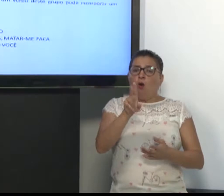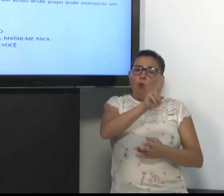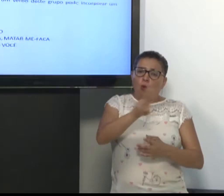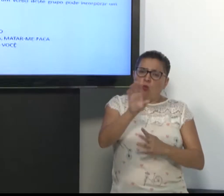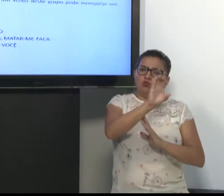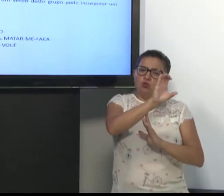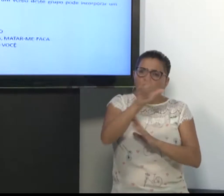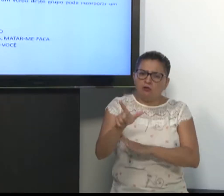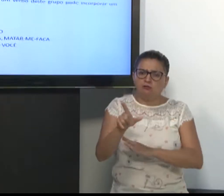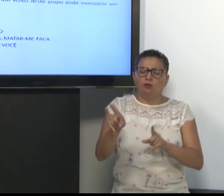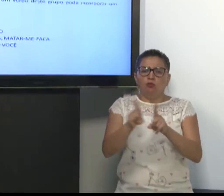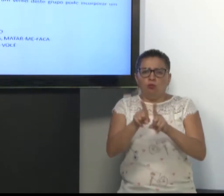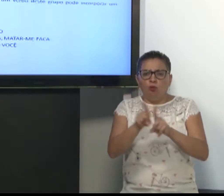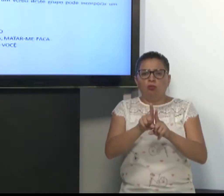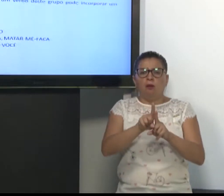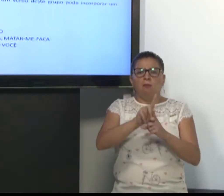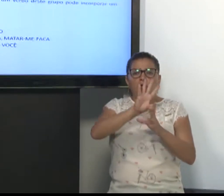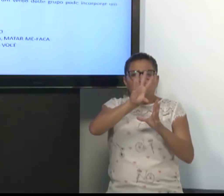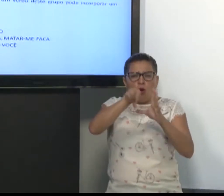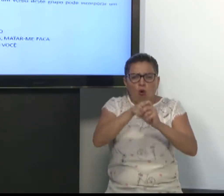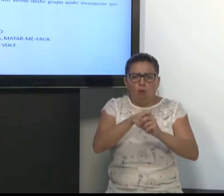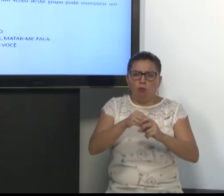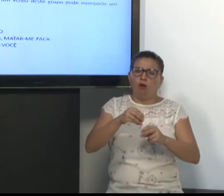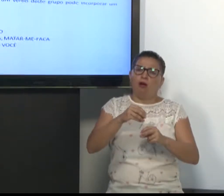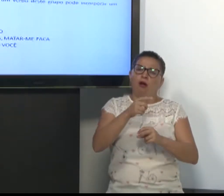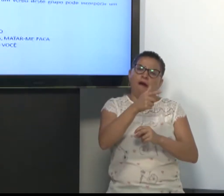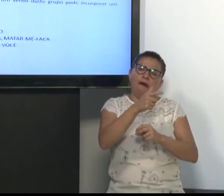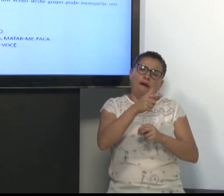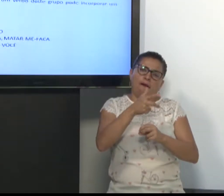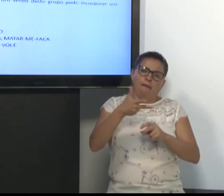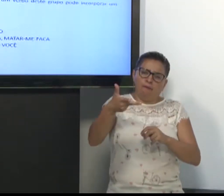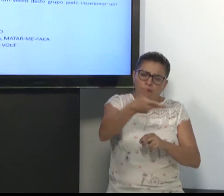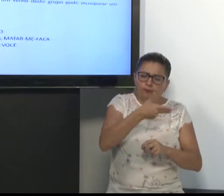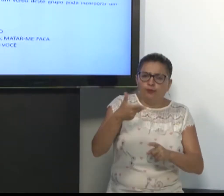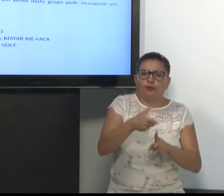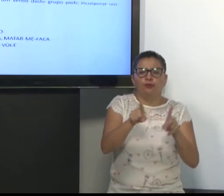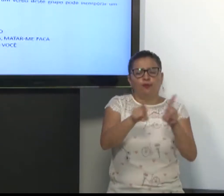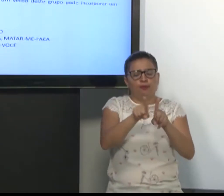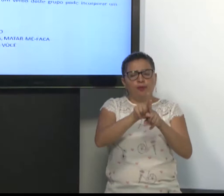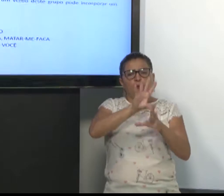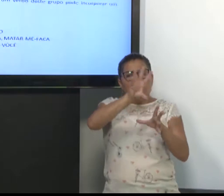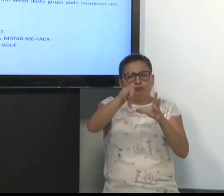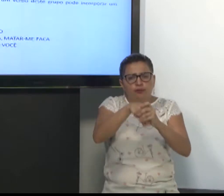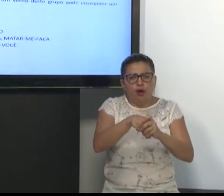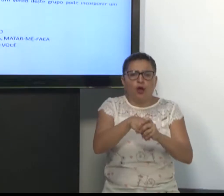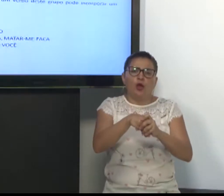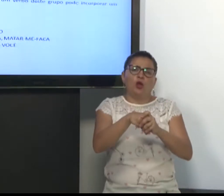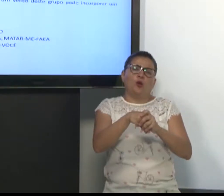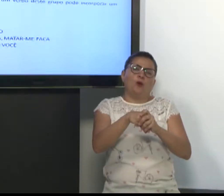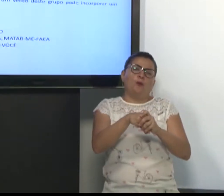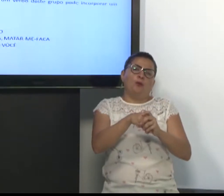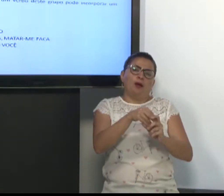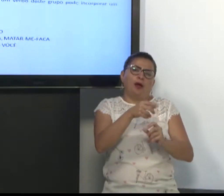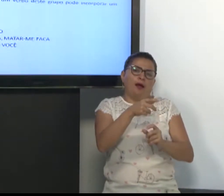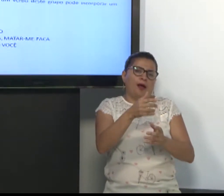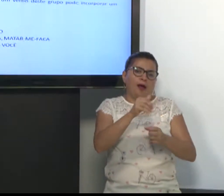usa classificador também incorporado ao pronome pessoal. Também incorporado ao advérbio.